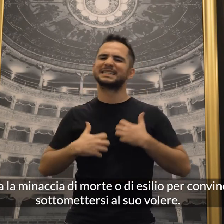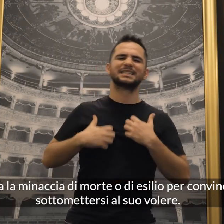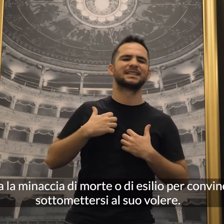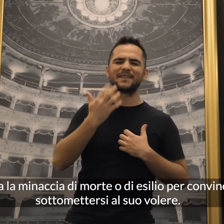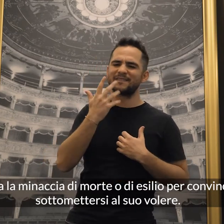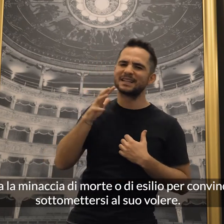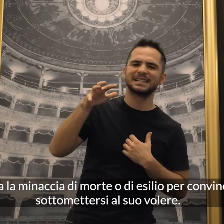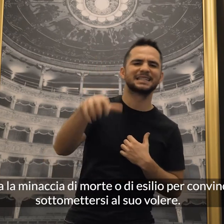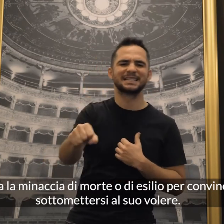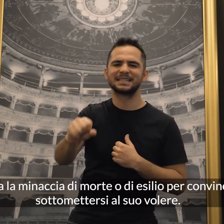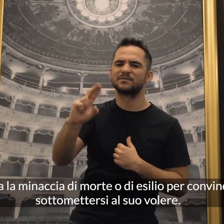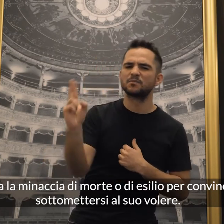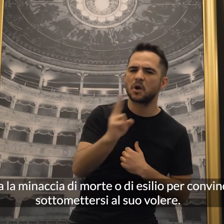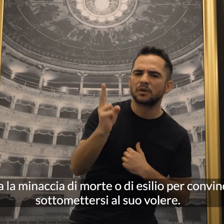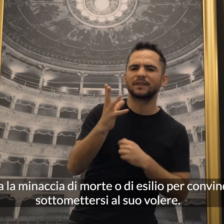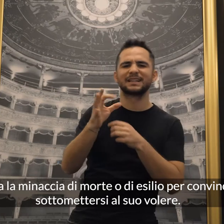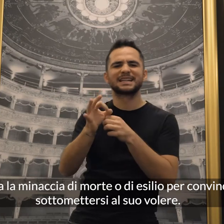convincerla a sottomettersi al suo volere.